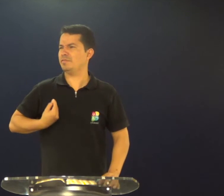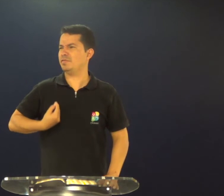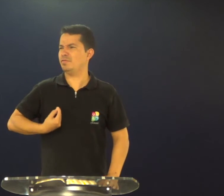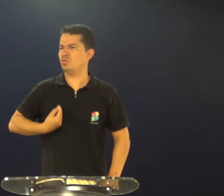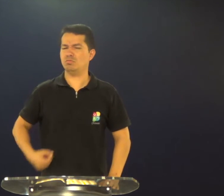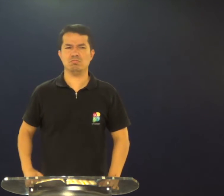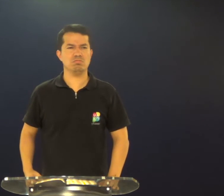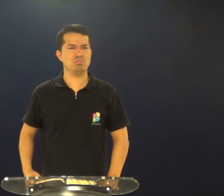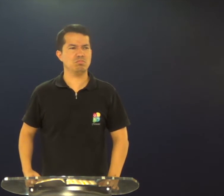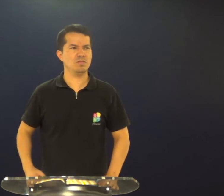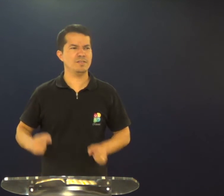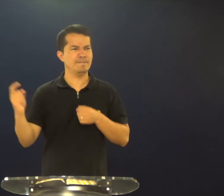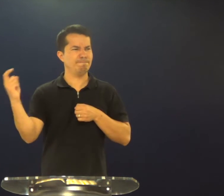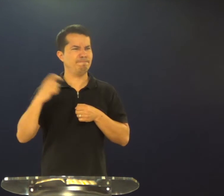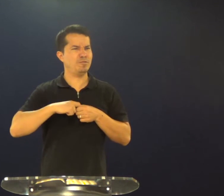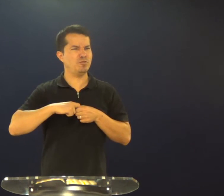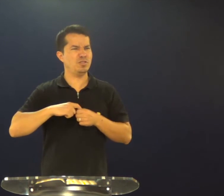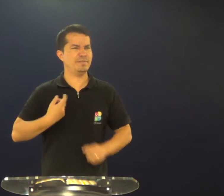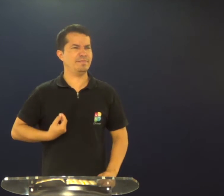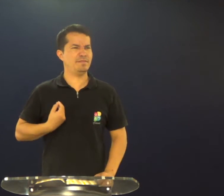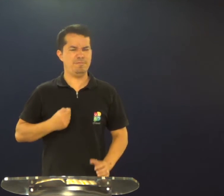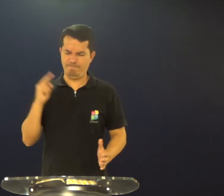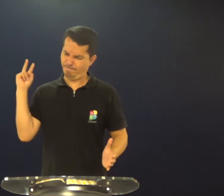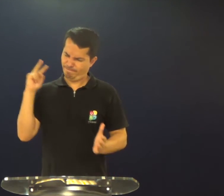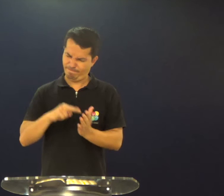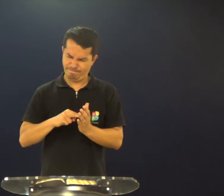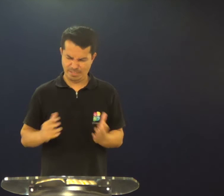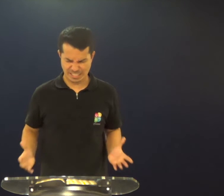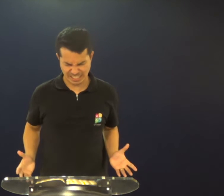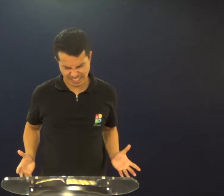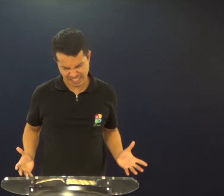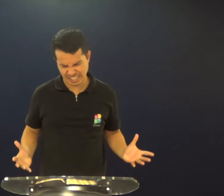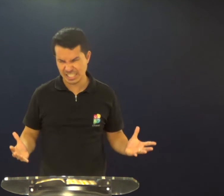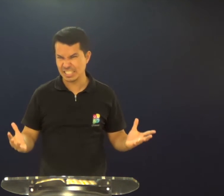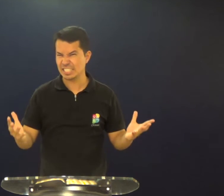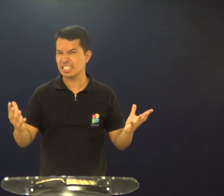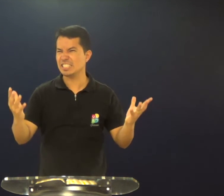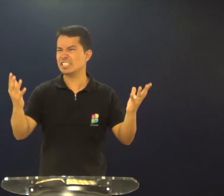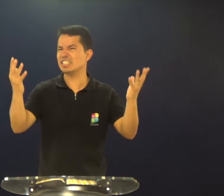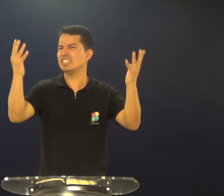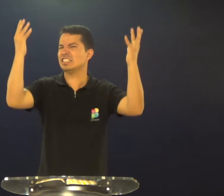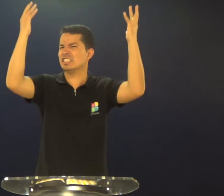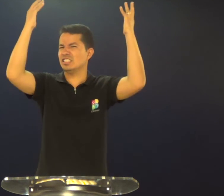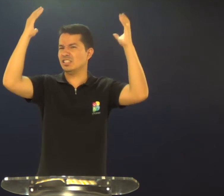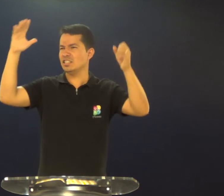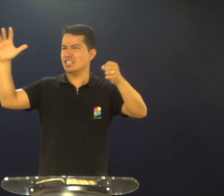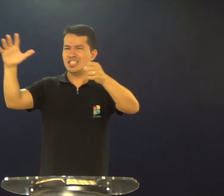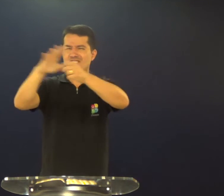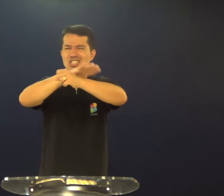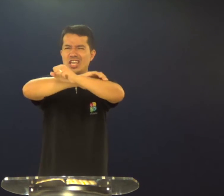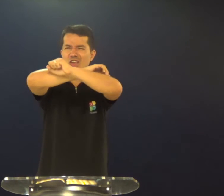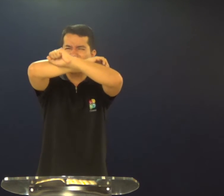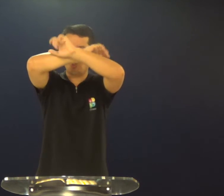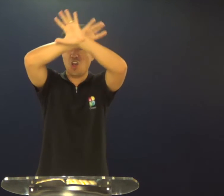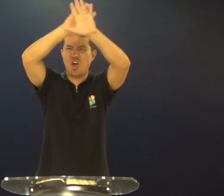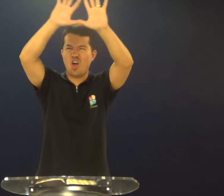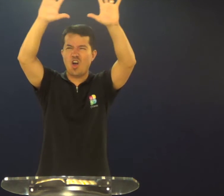Jesus voltou a vida, Jesus ressuscitou, cheio de